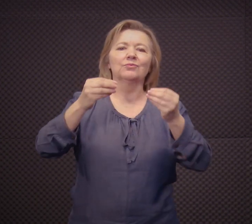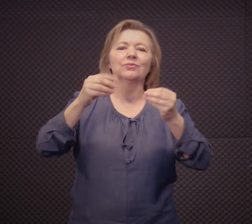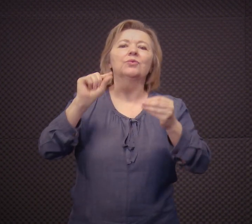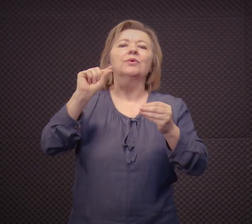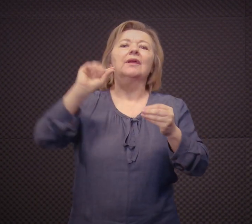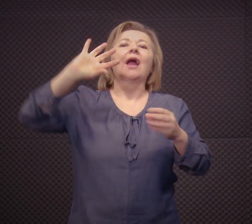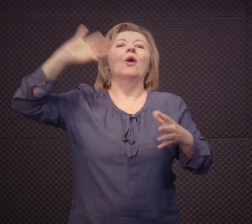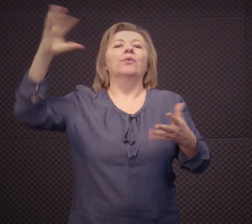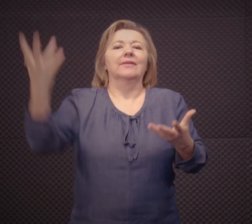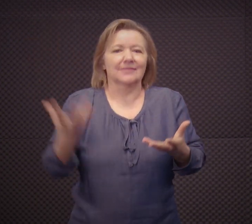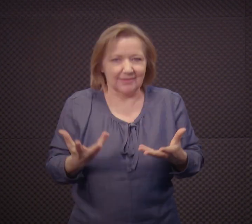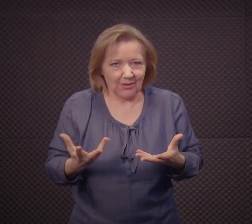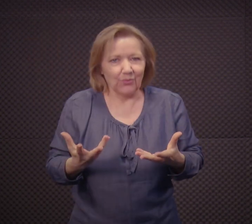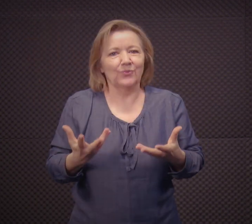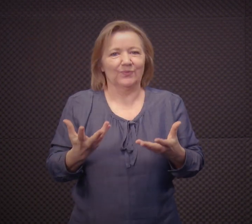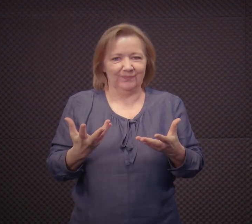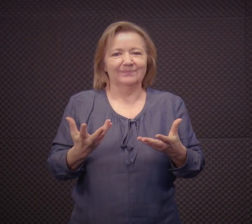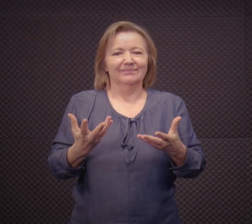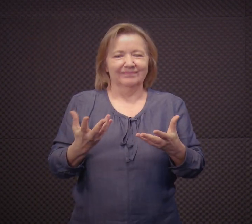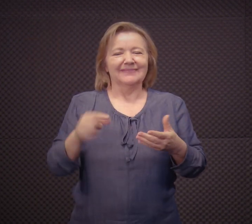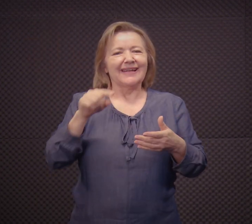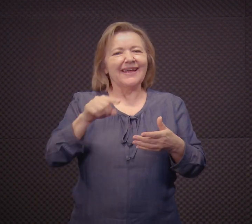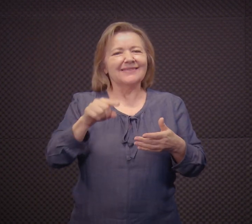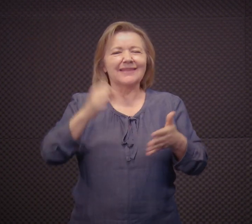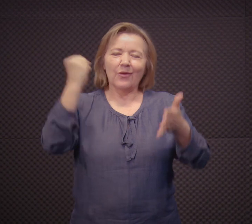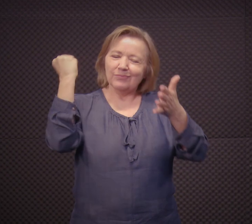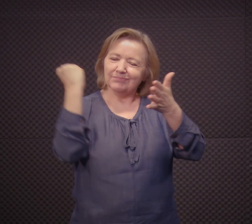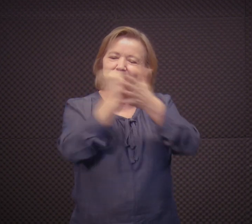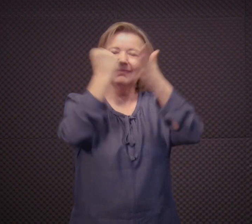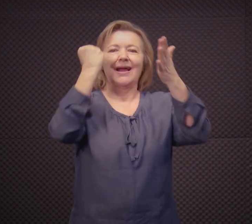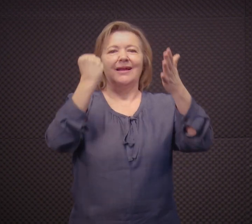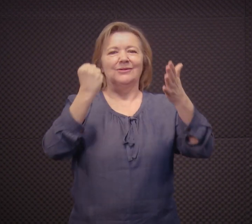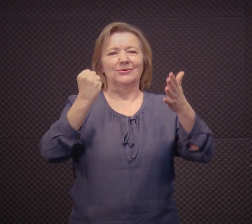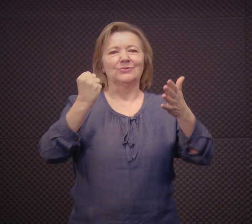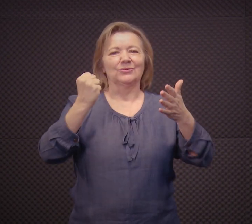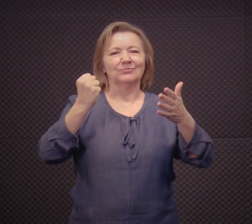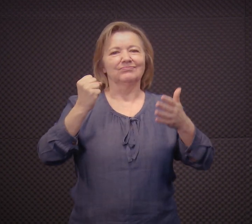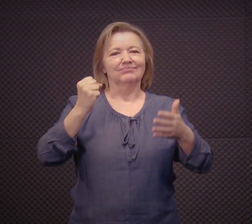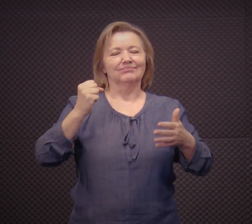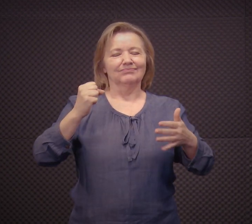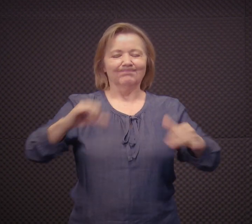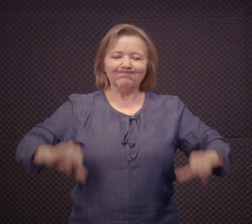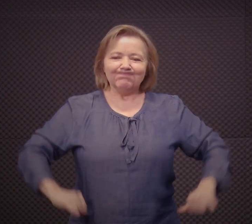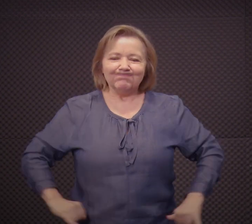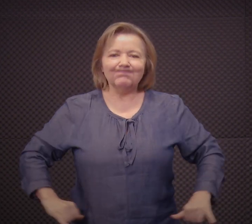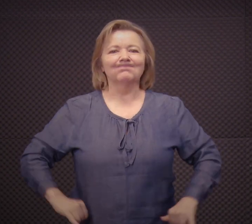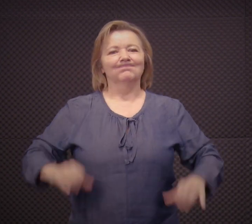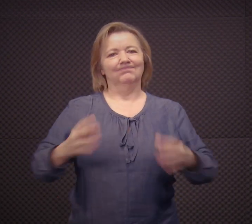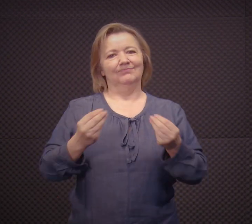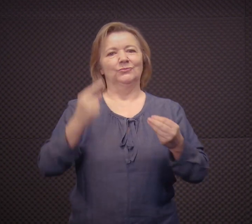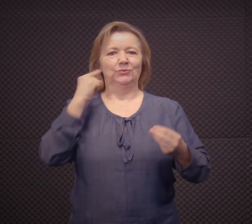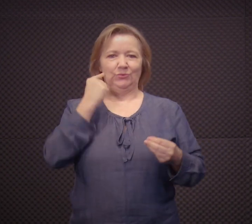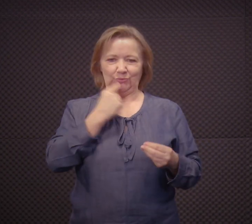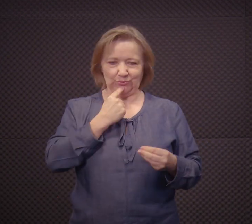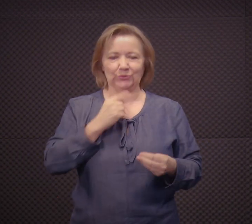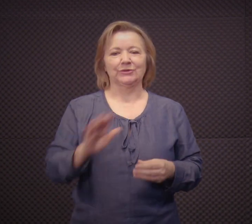Fazer um trabalho escrito sobre o que aconteceu no Congresso de Milão. Essa marca de sofrimento